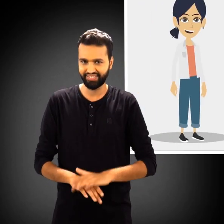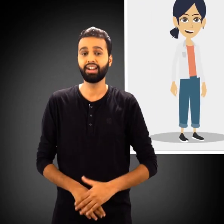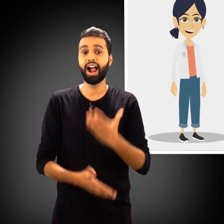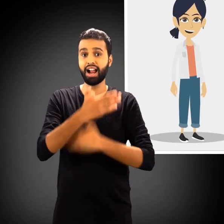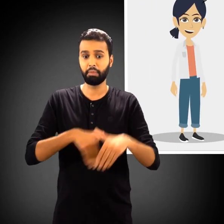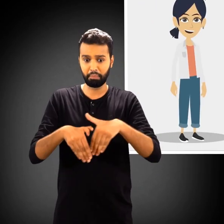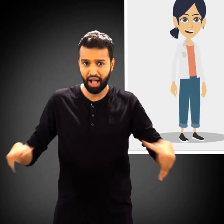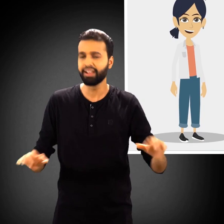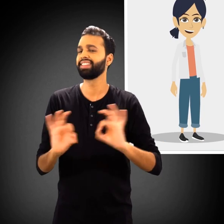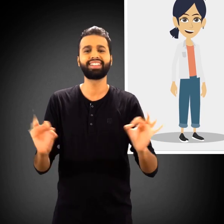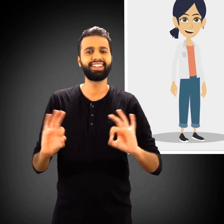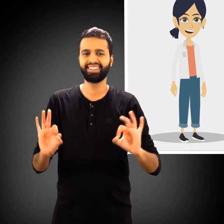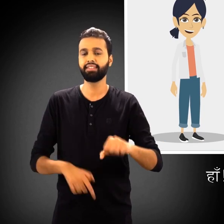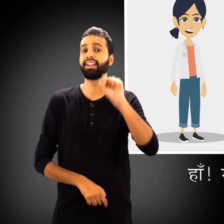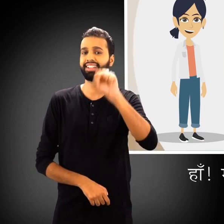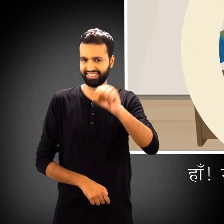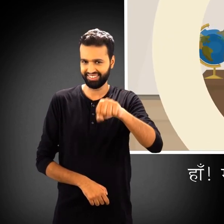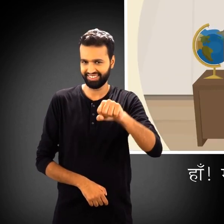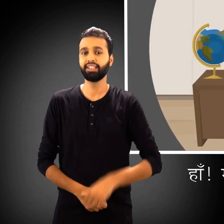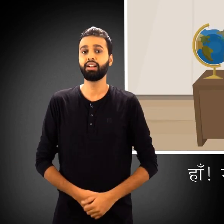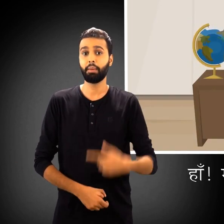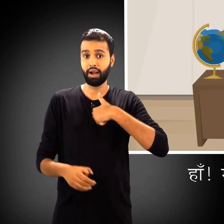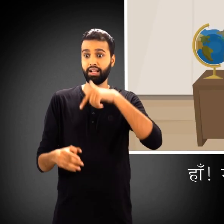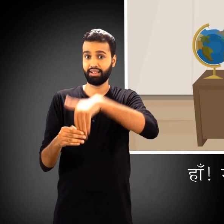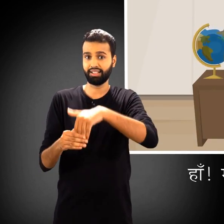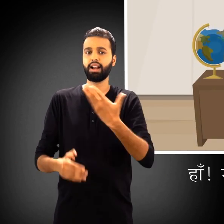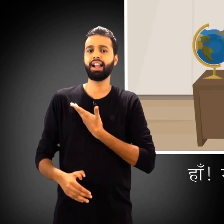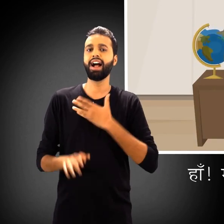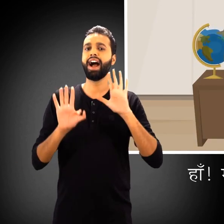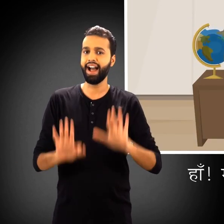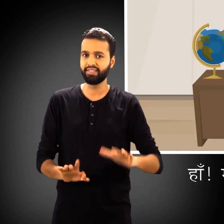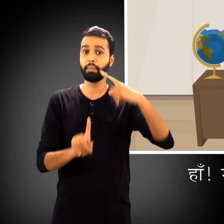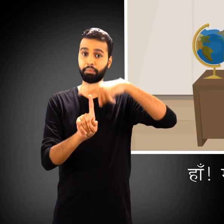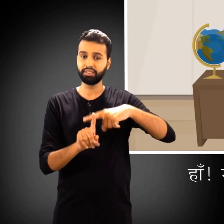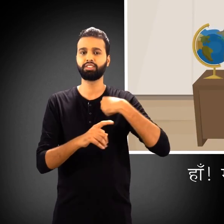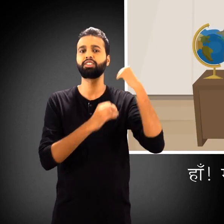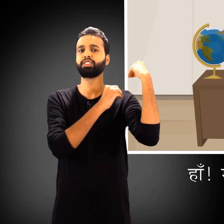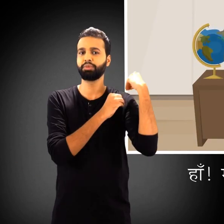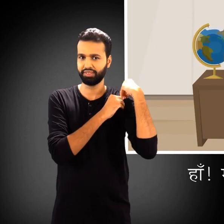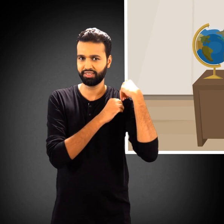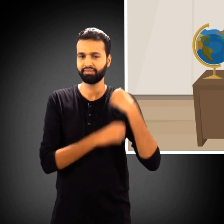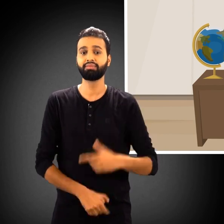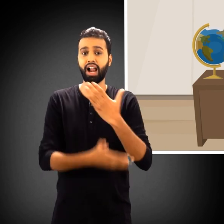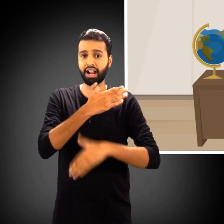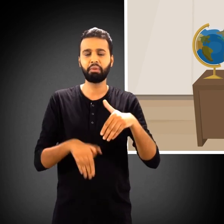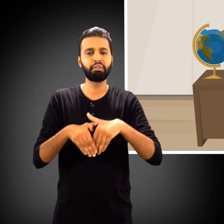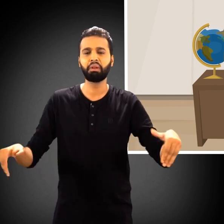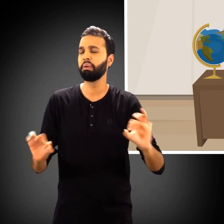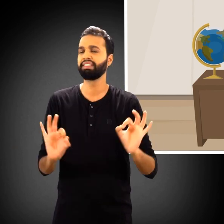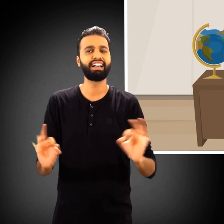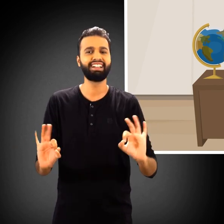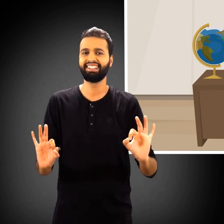अधिकार है विकलांग लोगों को भी हाँ, मतदान करना हमारा अधिकार एवं हमारी जिम्मेदरी है